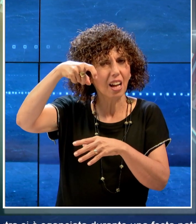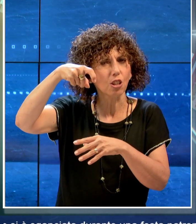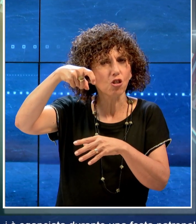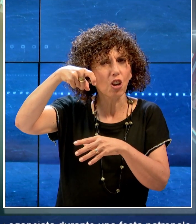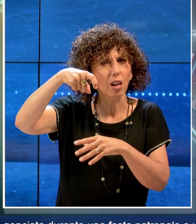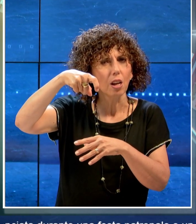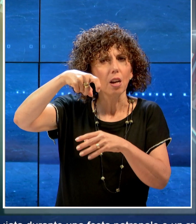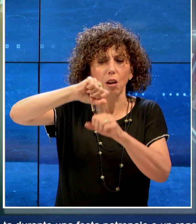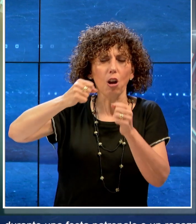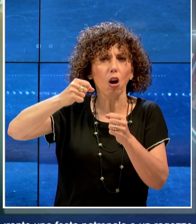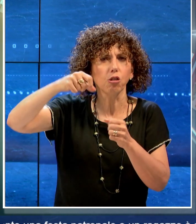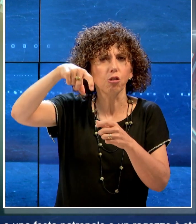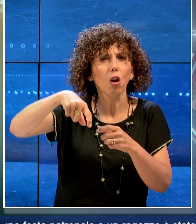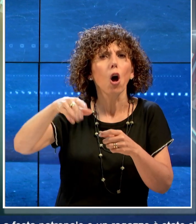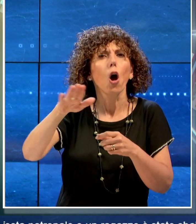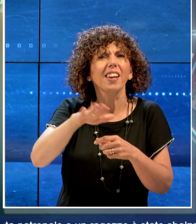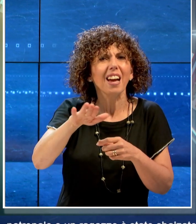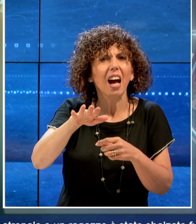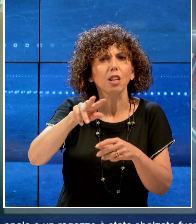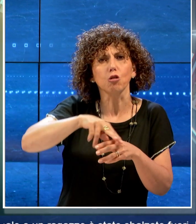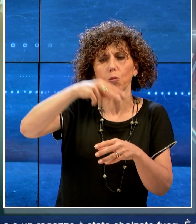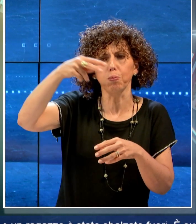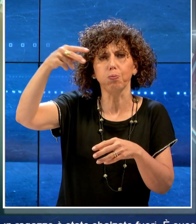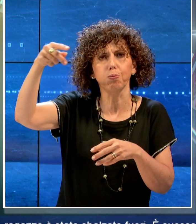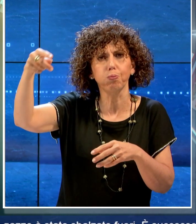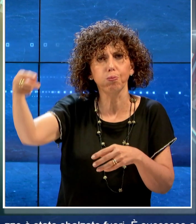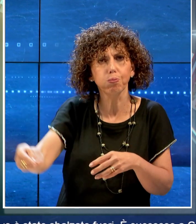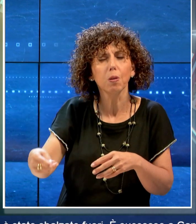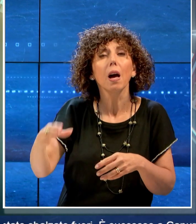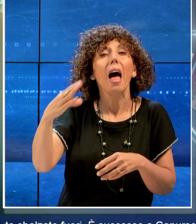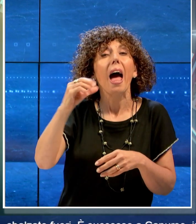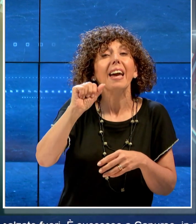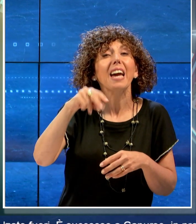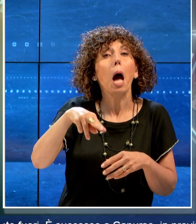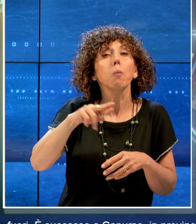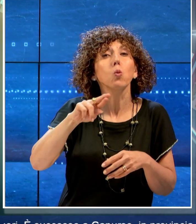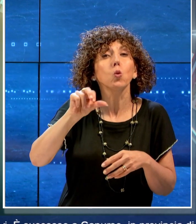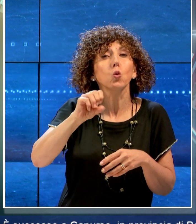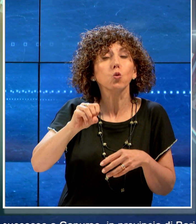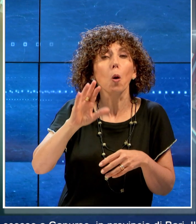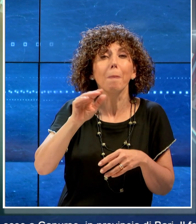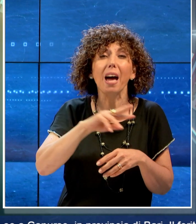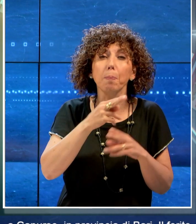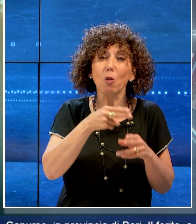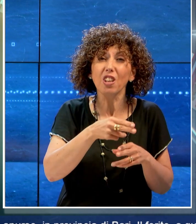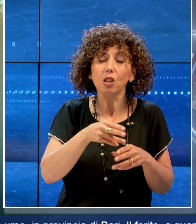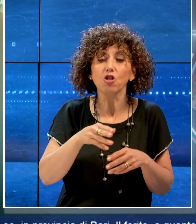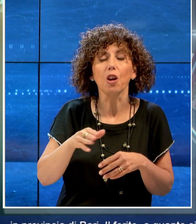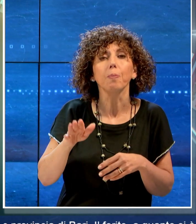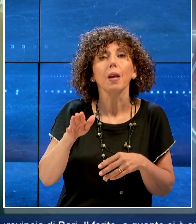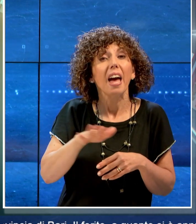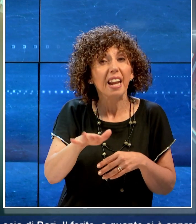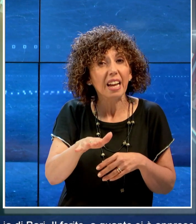sbalzato fuori. È successo a Capurso, in provincia di Bari. Il ferito, a quanto si è preso, è stato